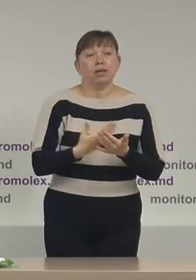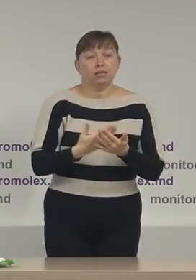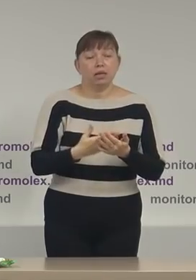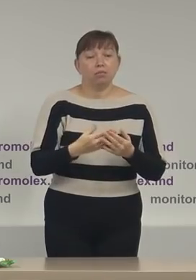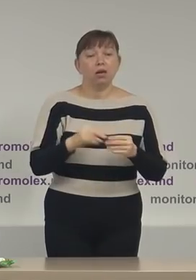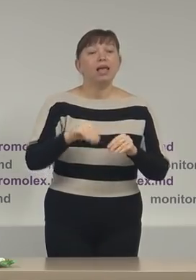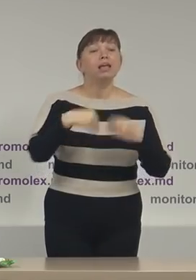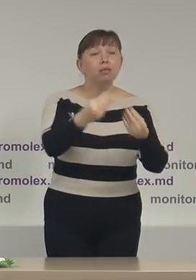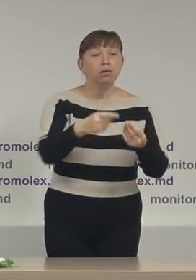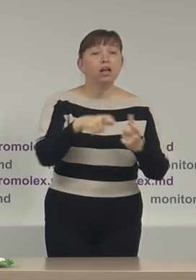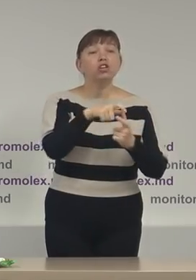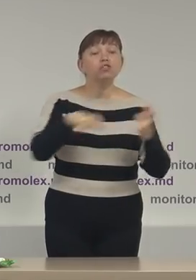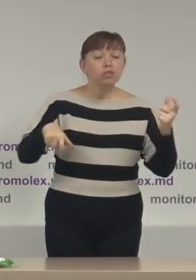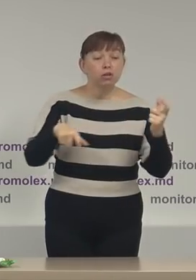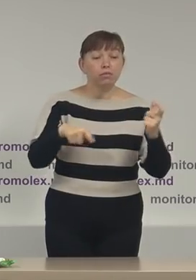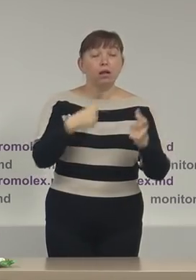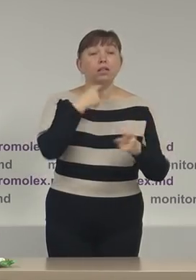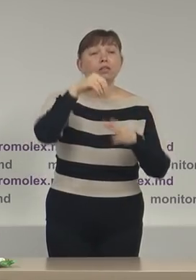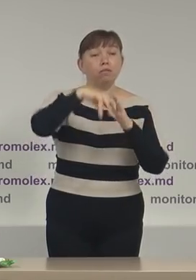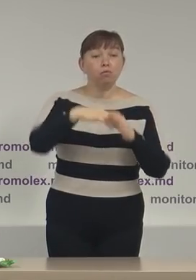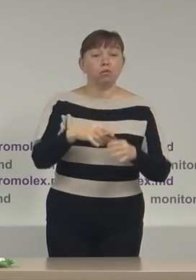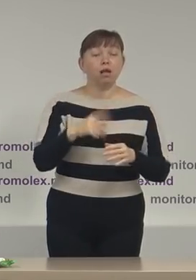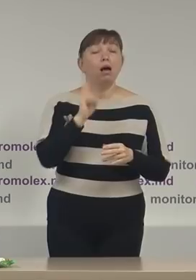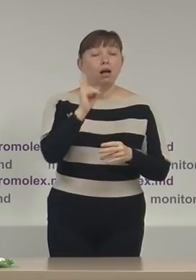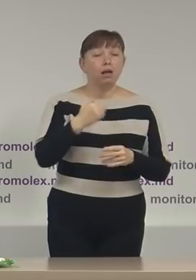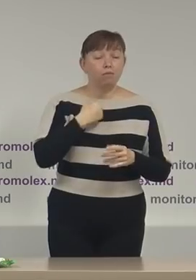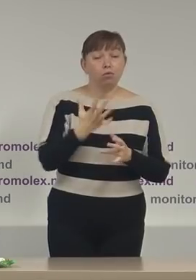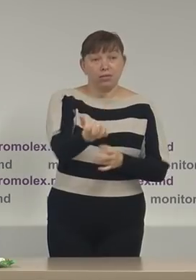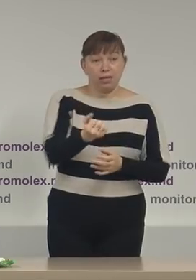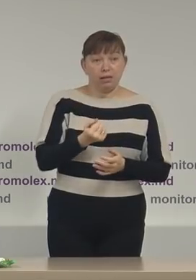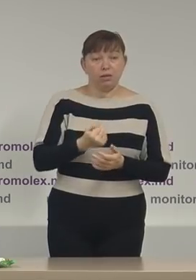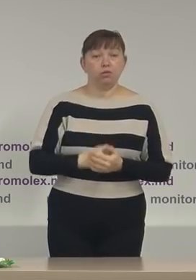eliberarea certificatelor cu drept de vot pentru persoanele care vin să le ridice.